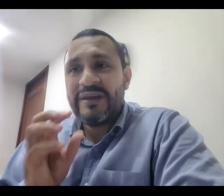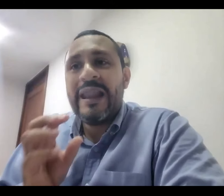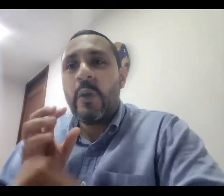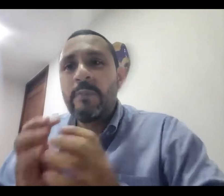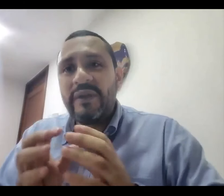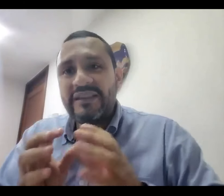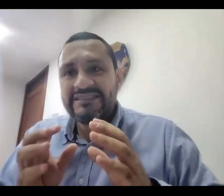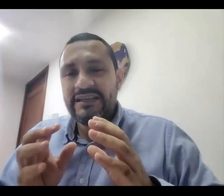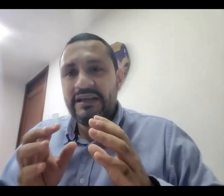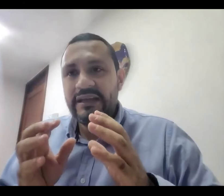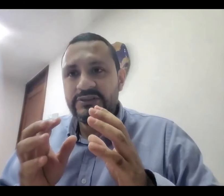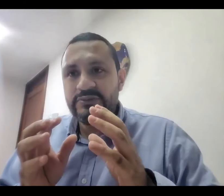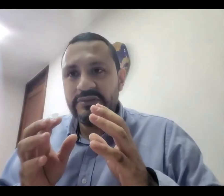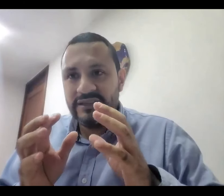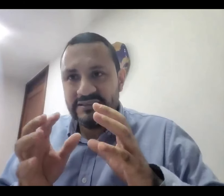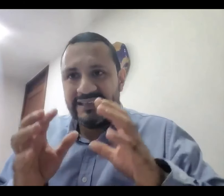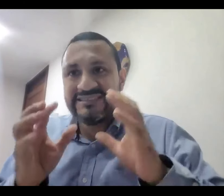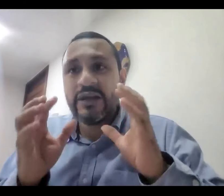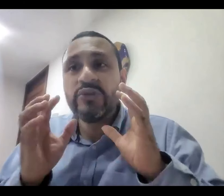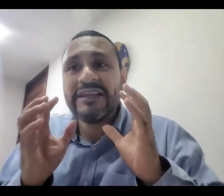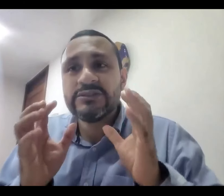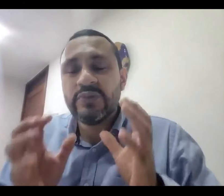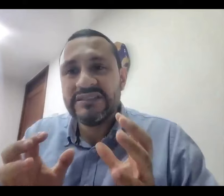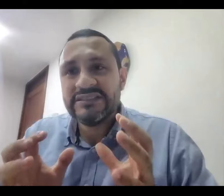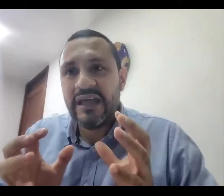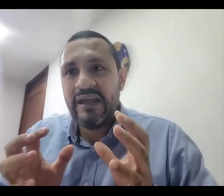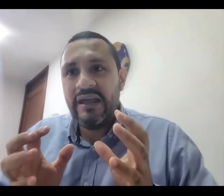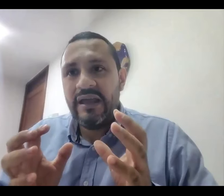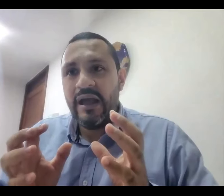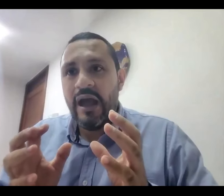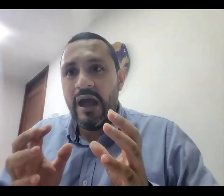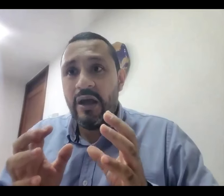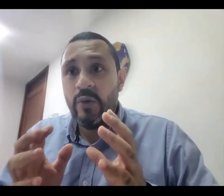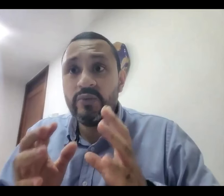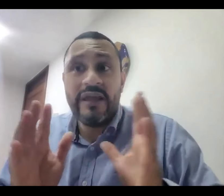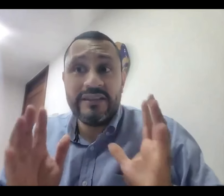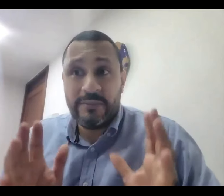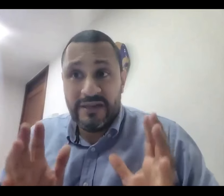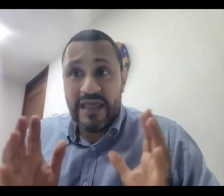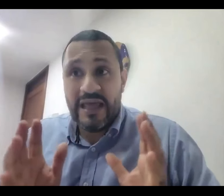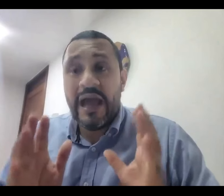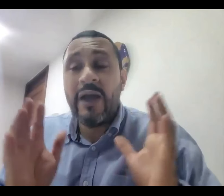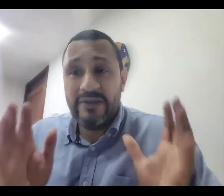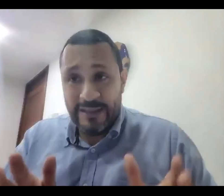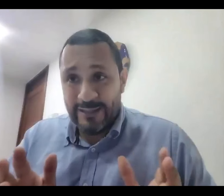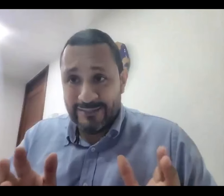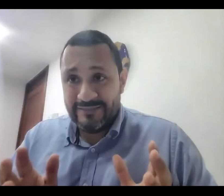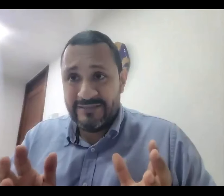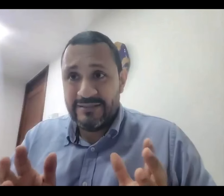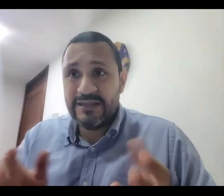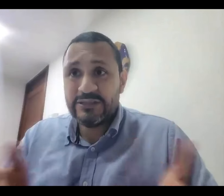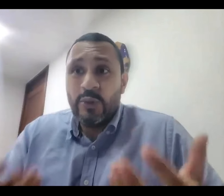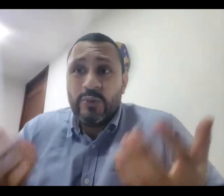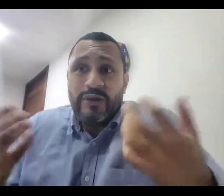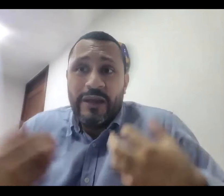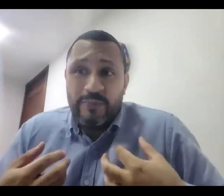de competencia porque la competencia está contextualizada a una determinada habilidad